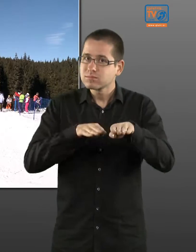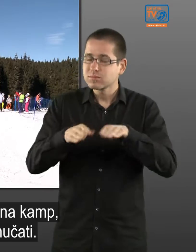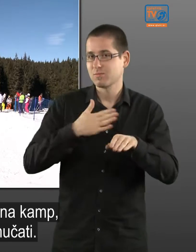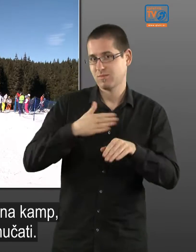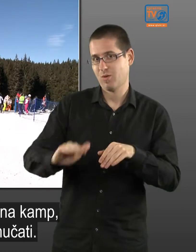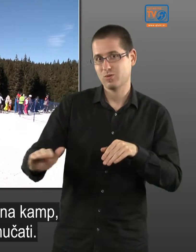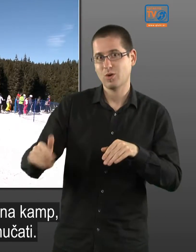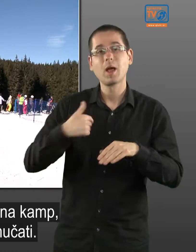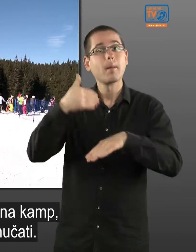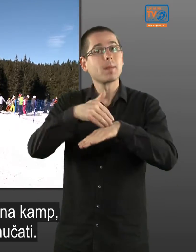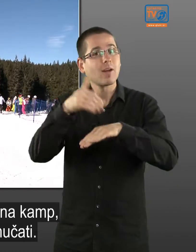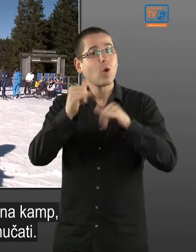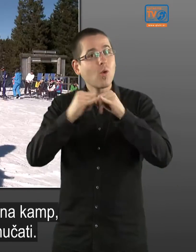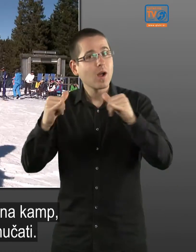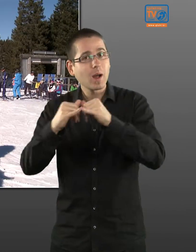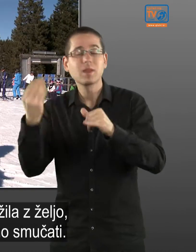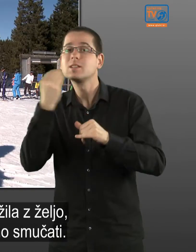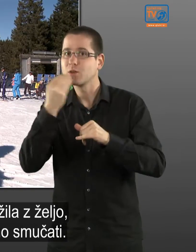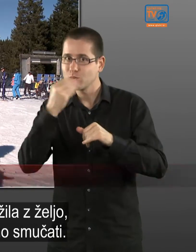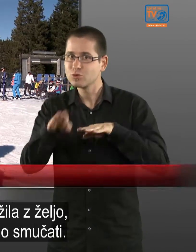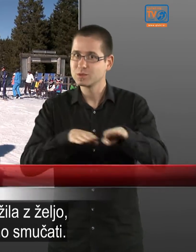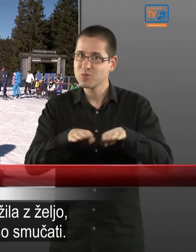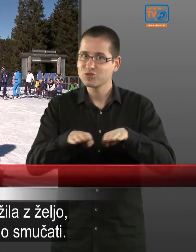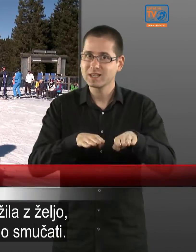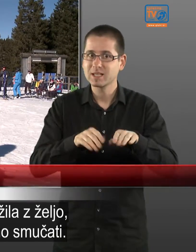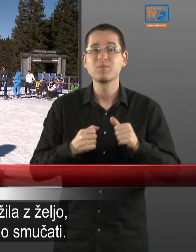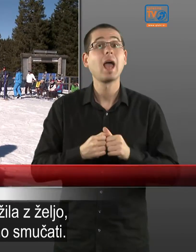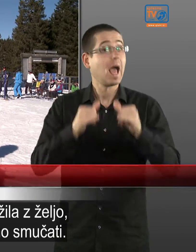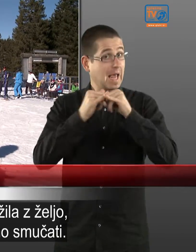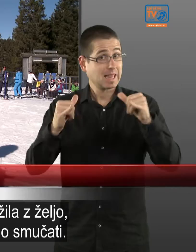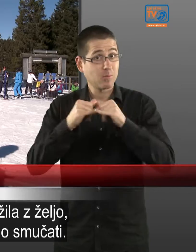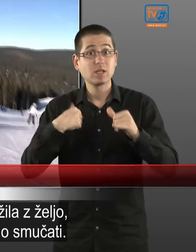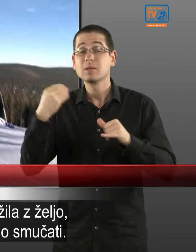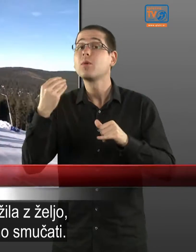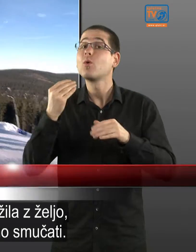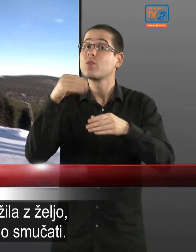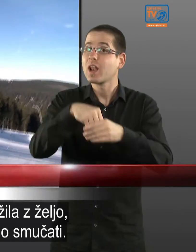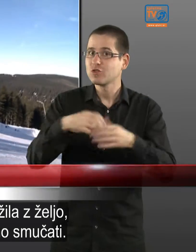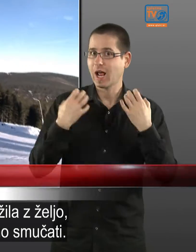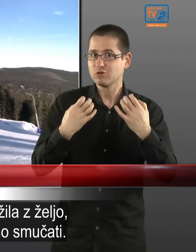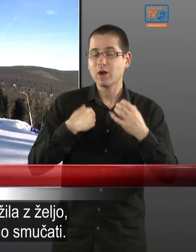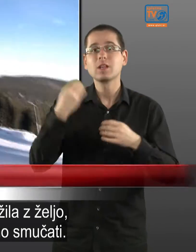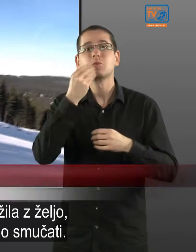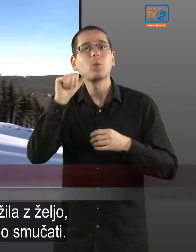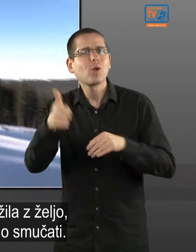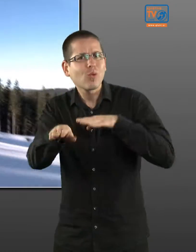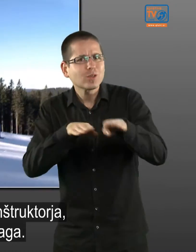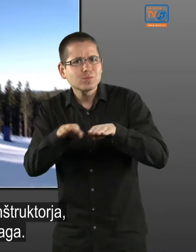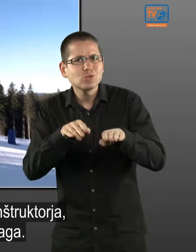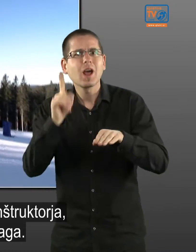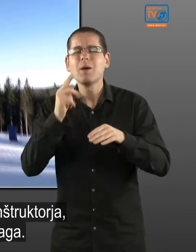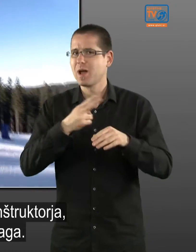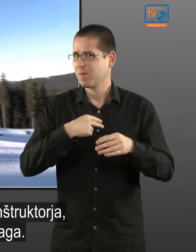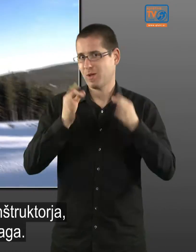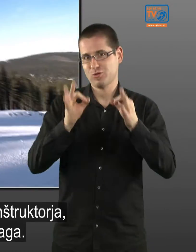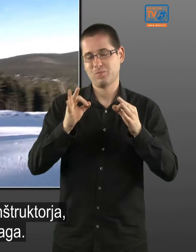In njega sem se prijavil v kamp, da naučim skijati. Tavora sem se udeležila z željo, da se naučim ponovno smučati, ampak imam ful